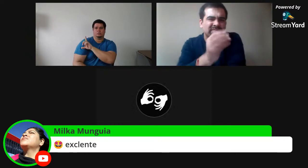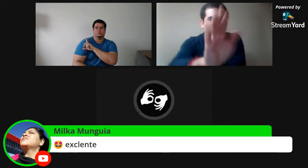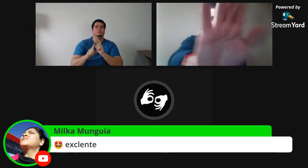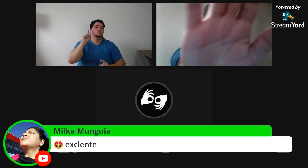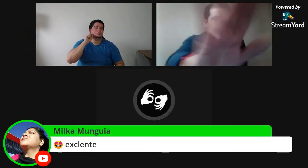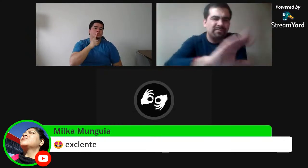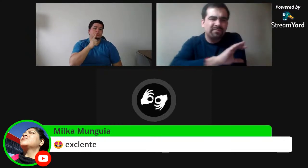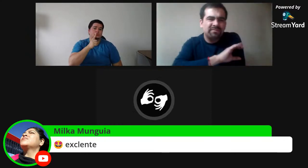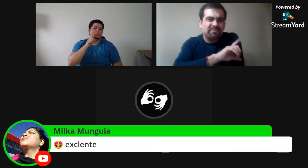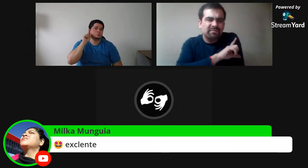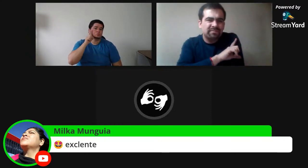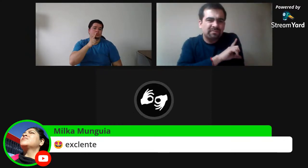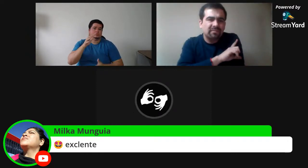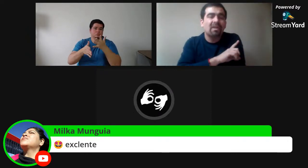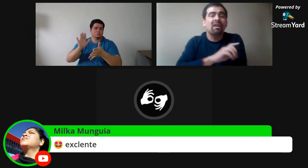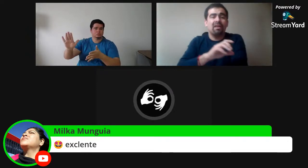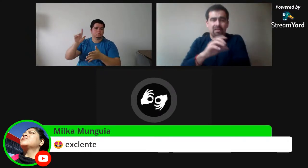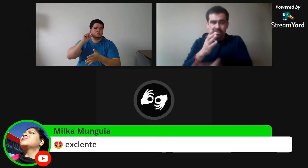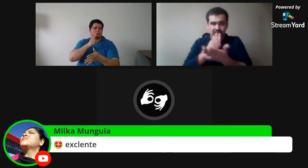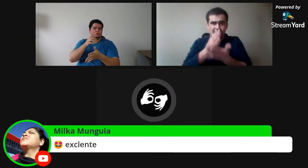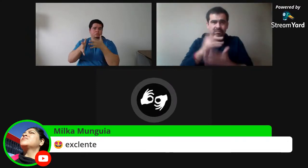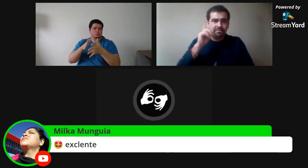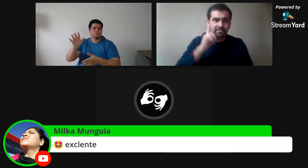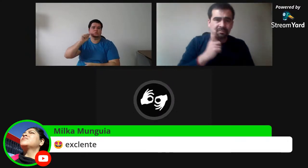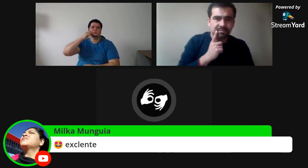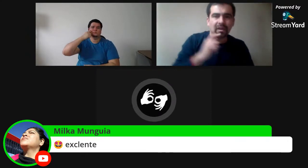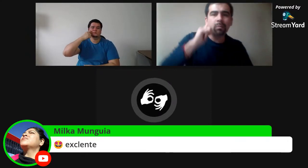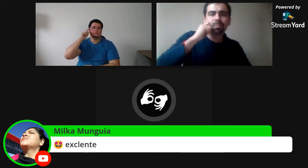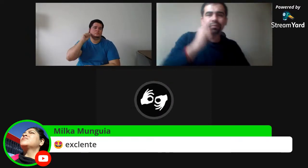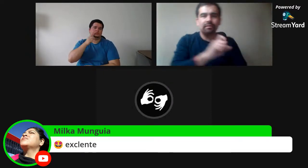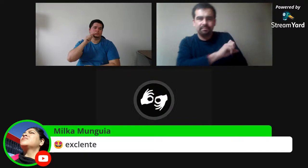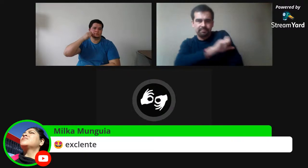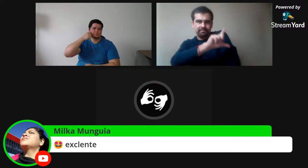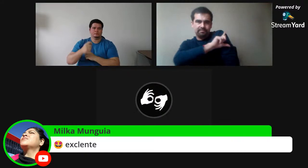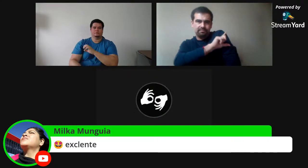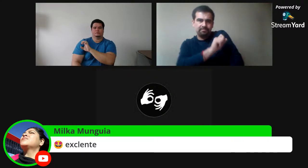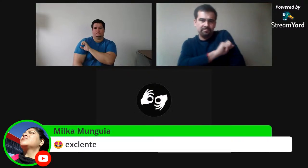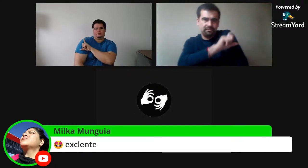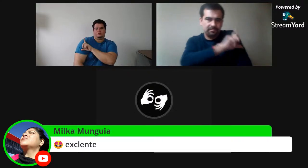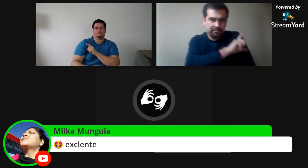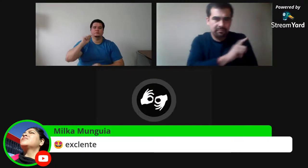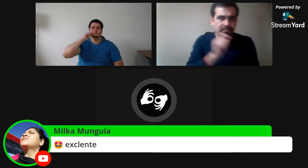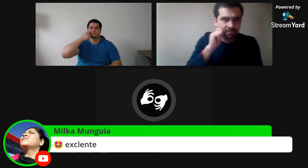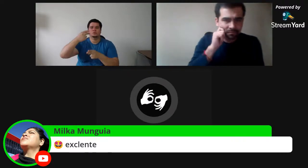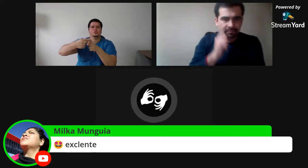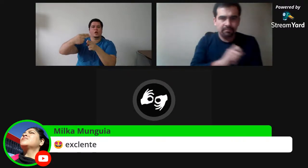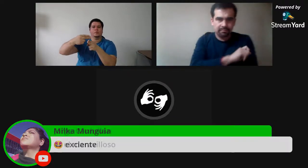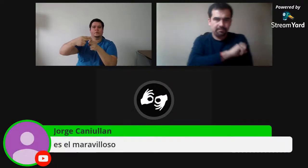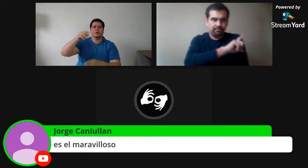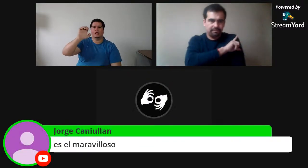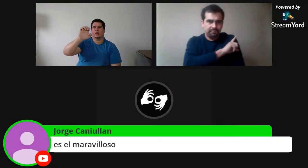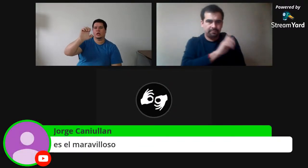Espérame, ¿qué significa esto? ¿A qué te refieres? Es una persona sorda, es la seña de una persona sorda. Esta es la seña de una persona sorda, ok.